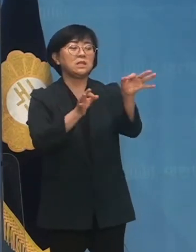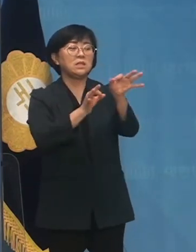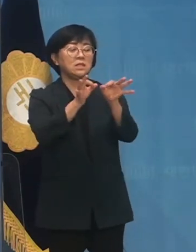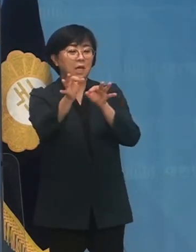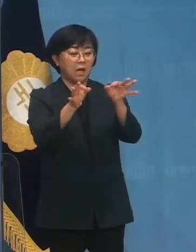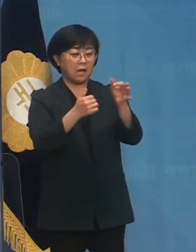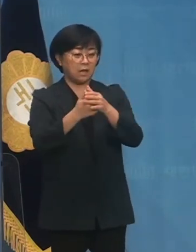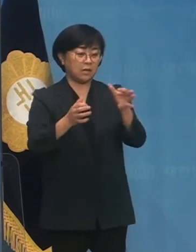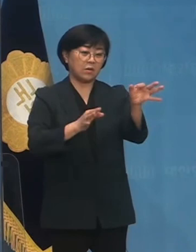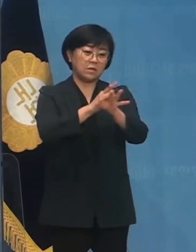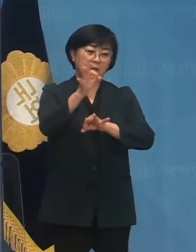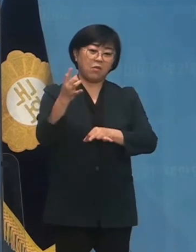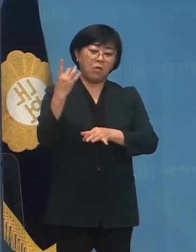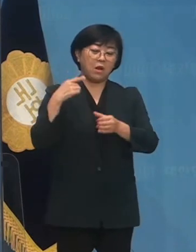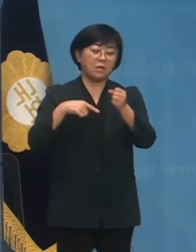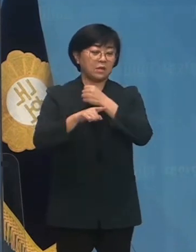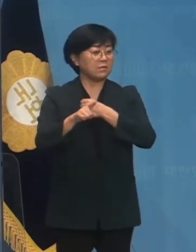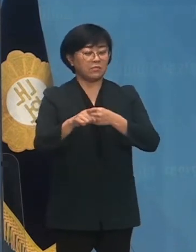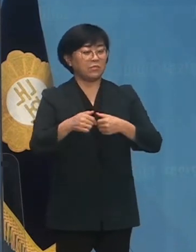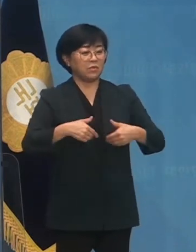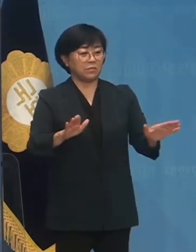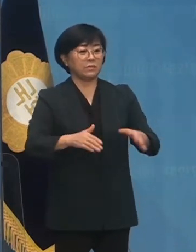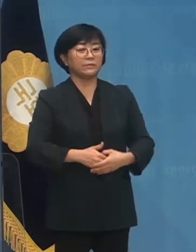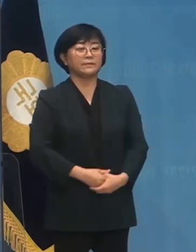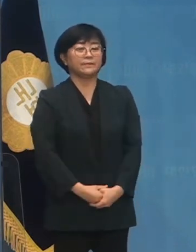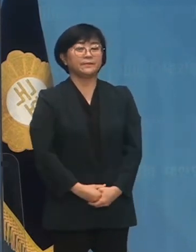가인 소귀의 경일기일 것입니다.